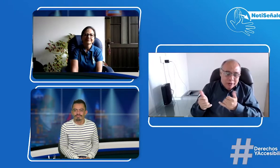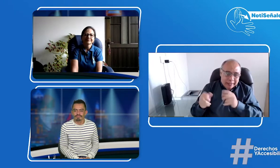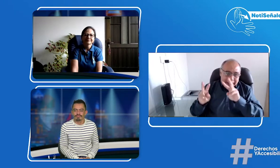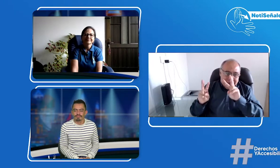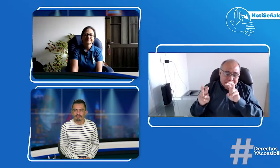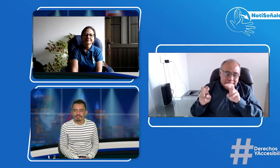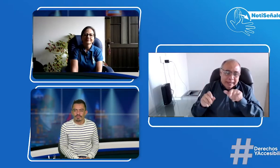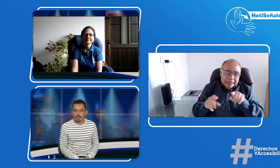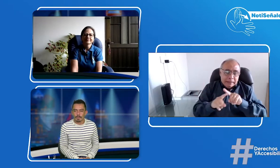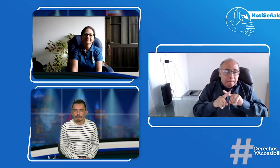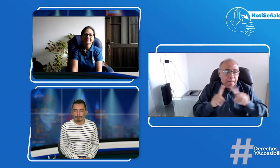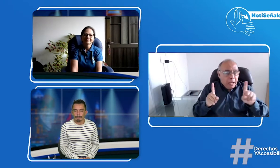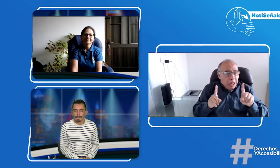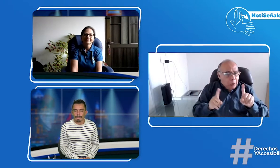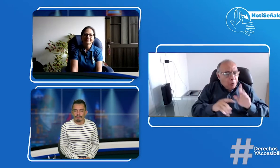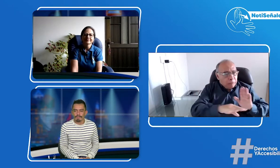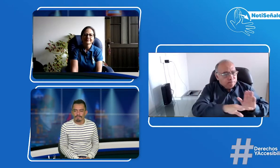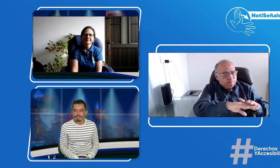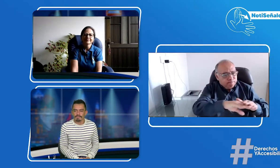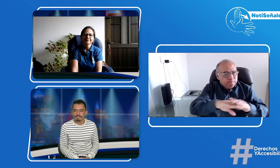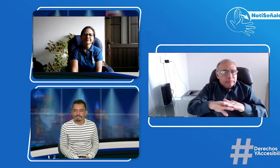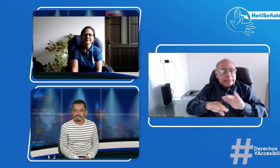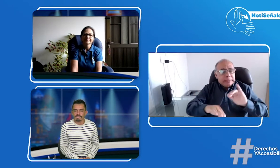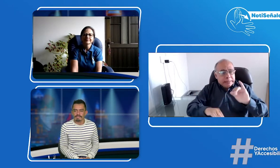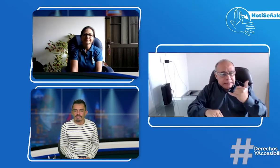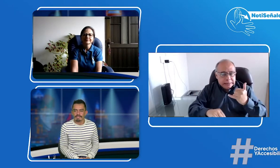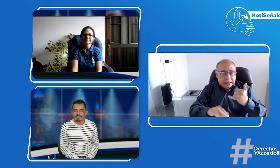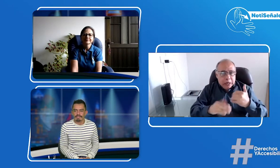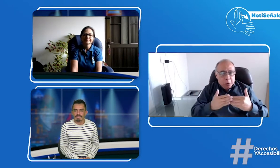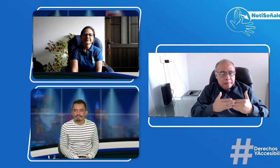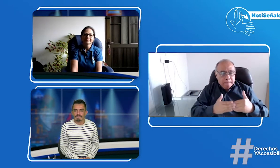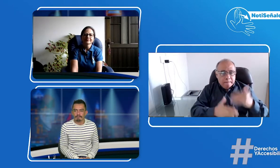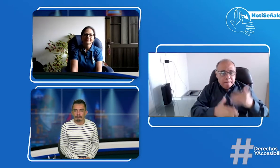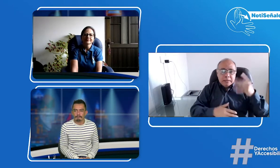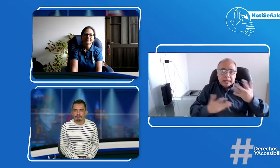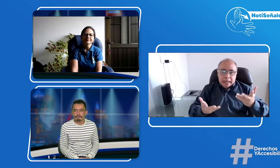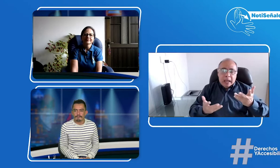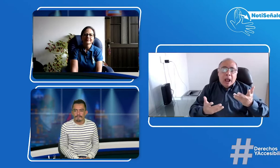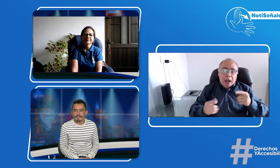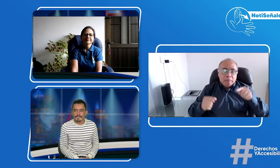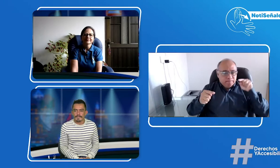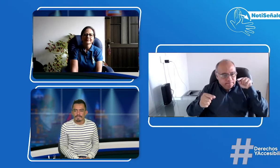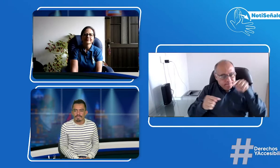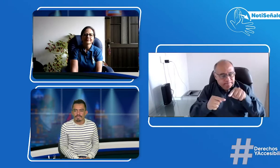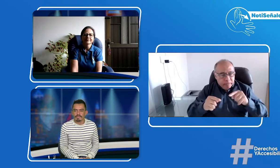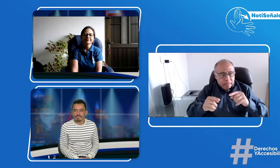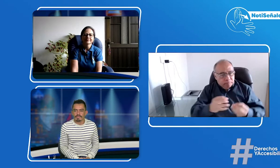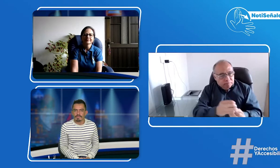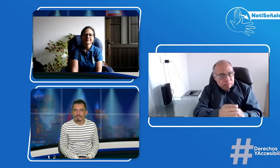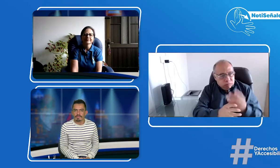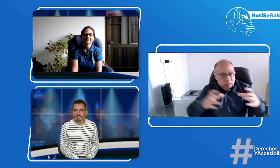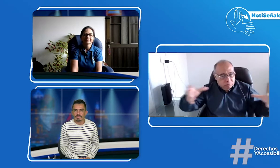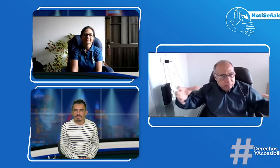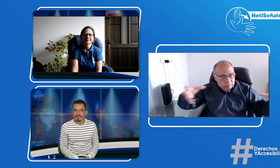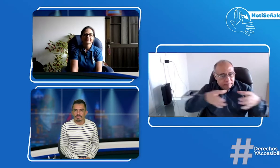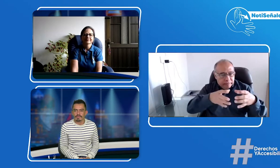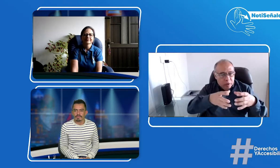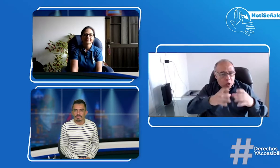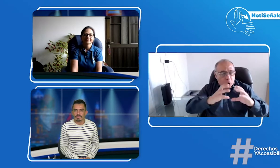haya un segundo espacio. En este momento se nos está acabando el tiempo, pero como ustedes estaban diciendo, ahora lo que viene